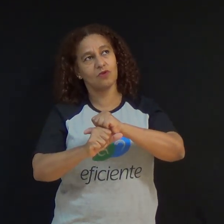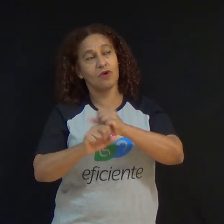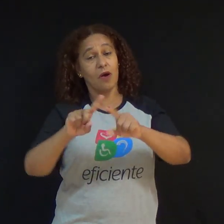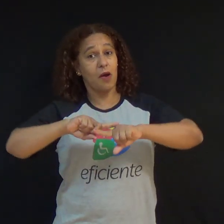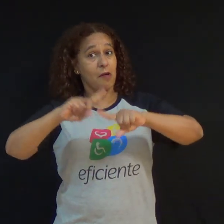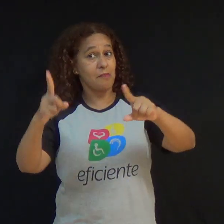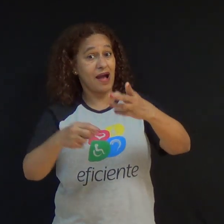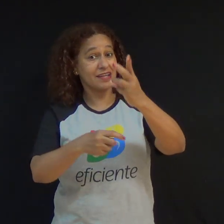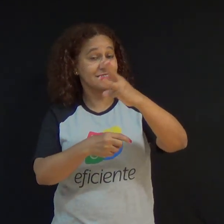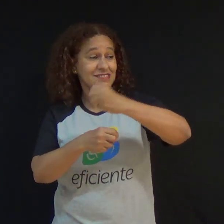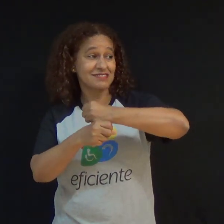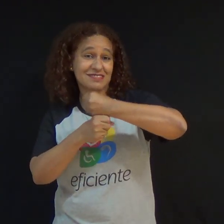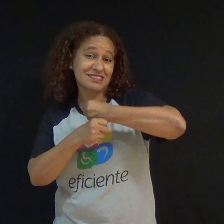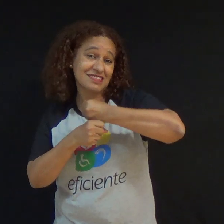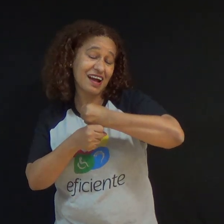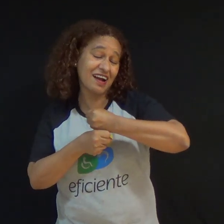derramadas pacientemente por amor.